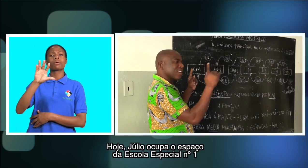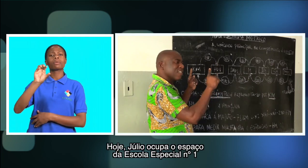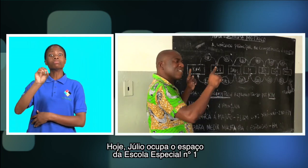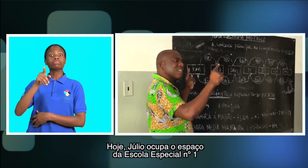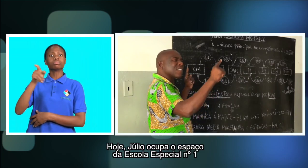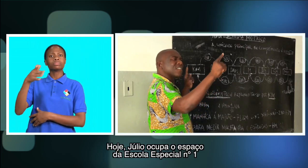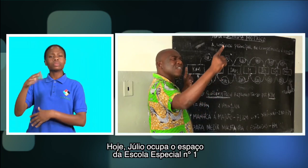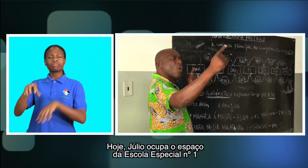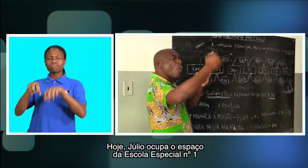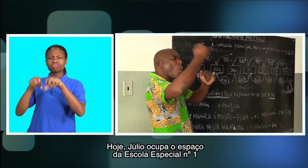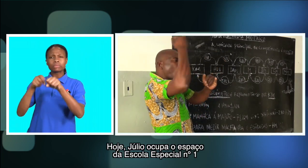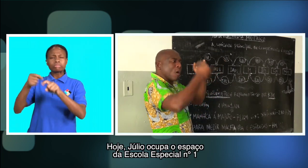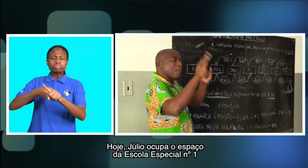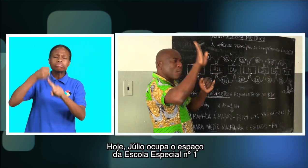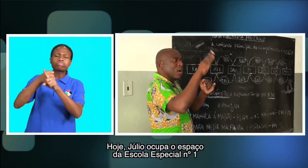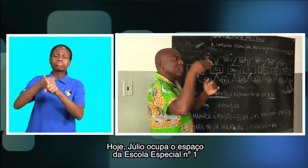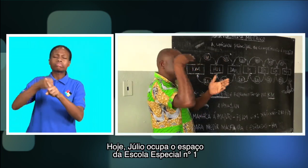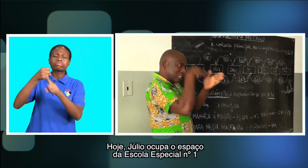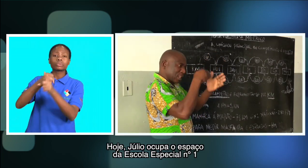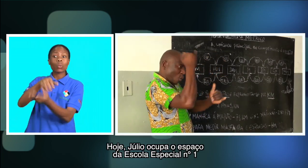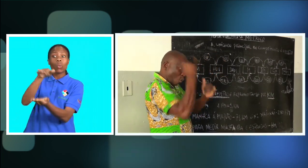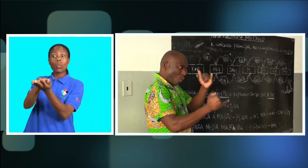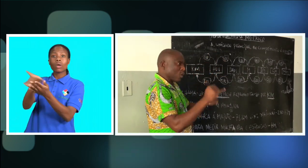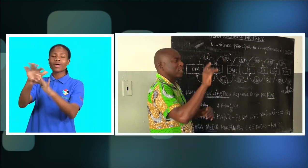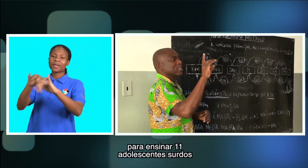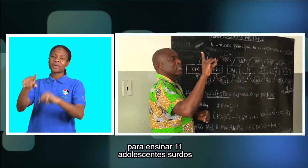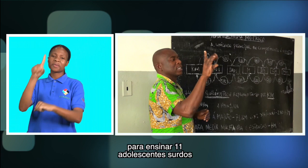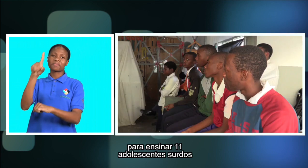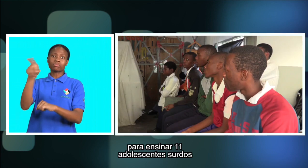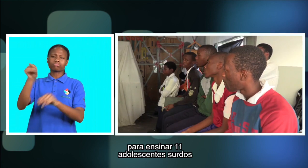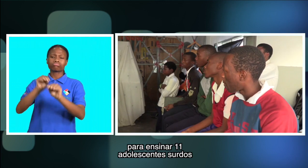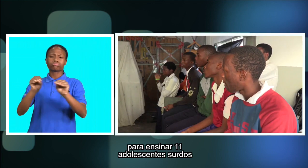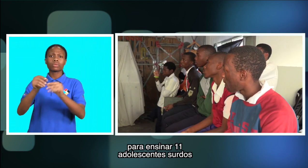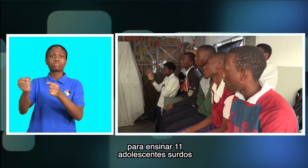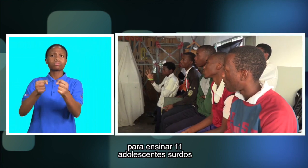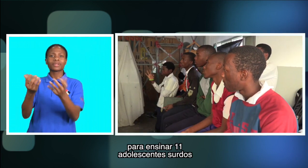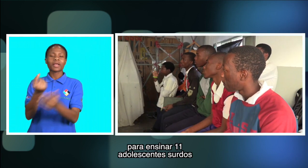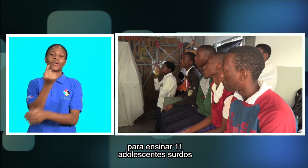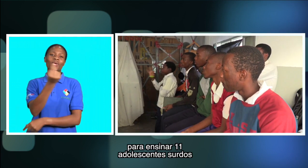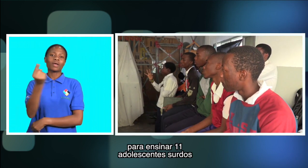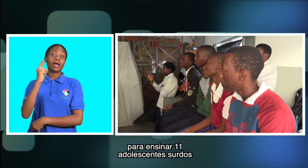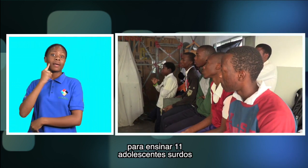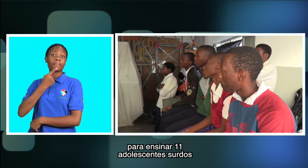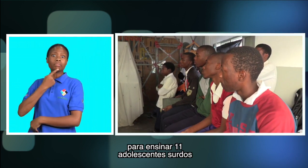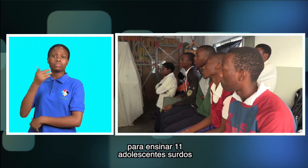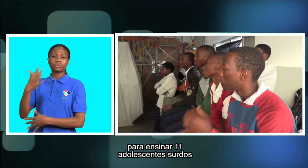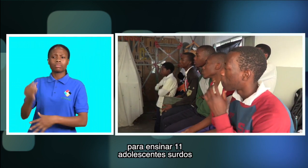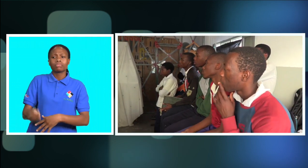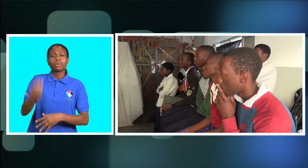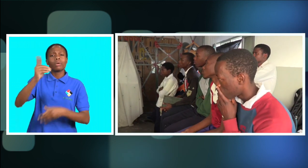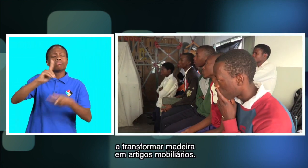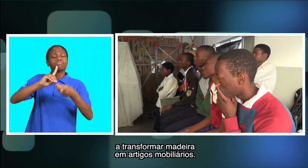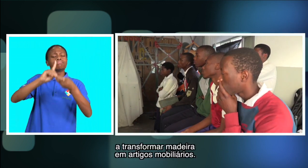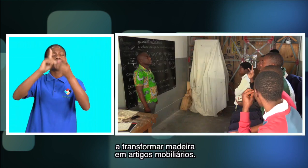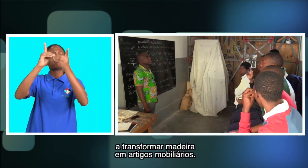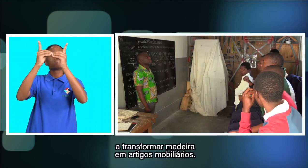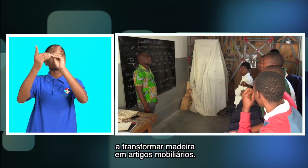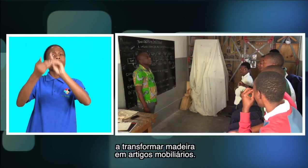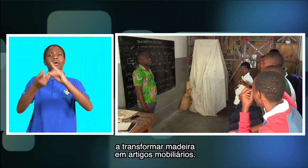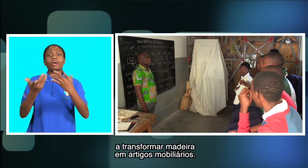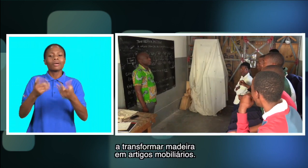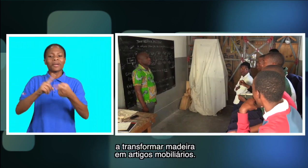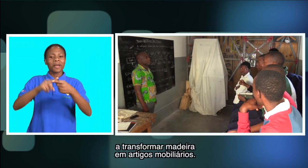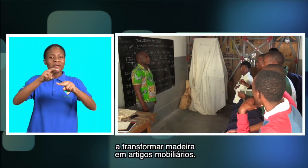Hoje Julio ocupa o espaço da escola especial número 1 Para ensinar 11 adolescentes surdos A